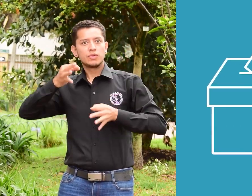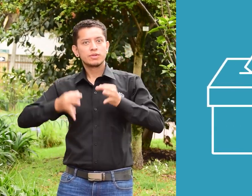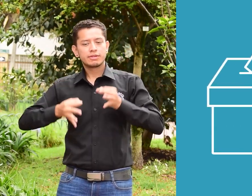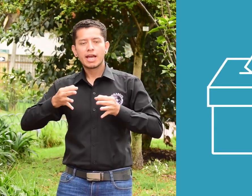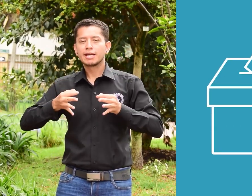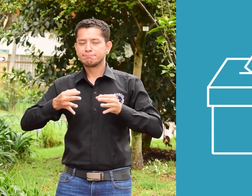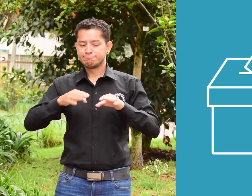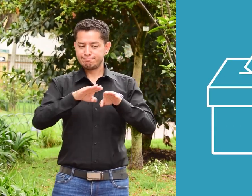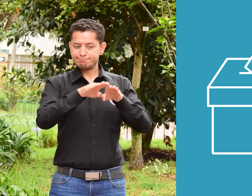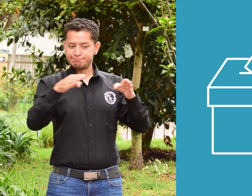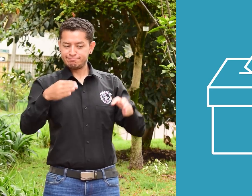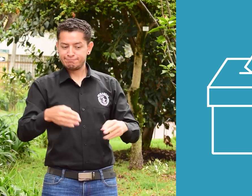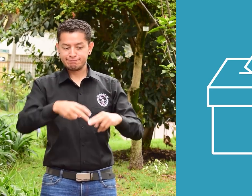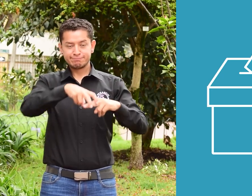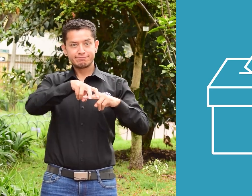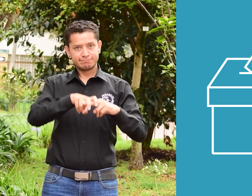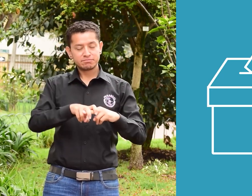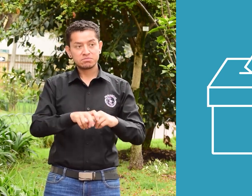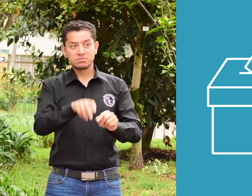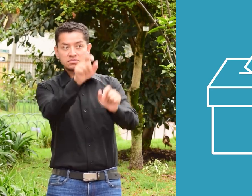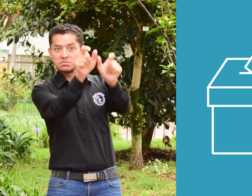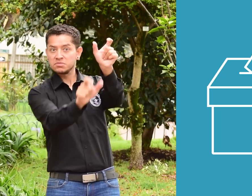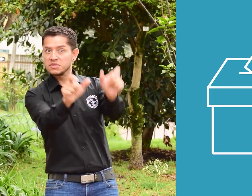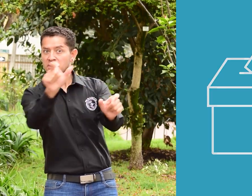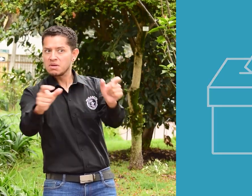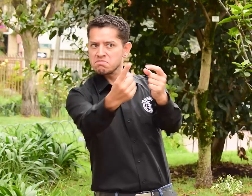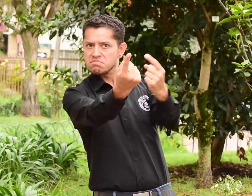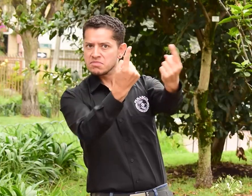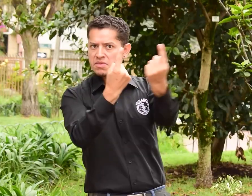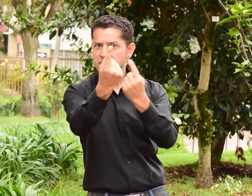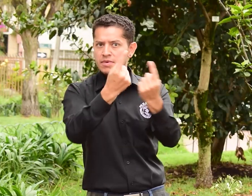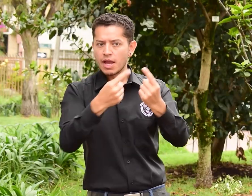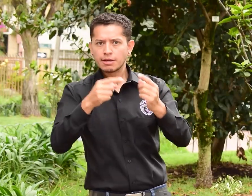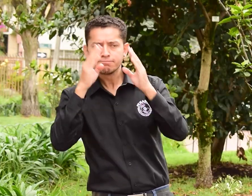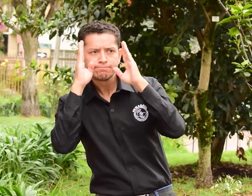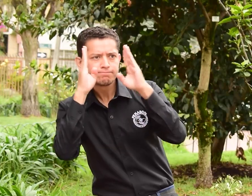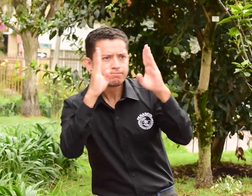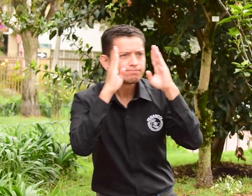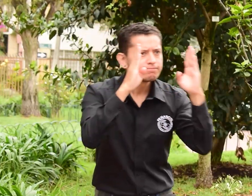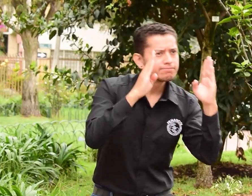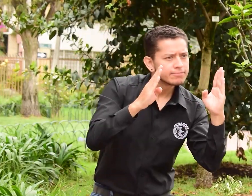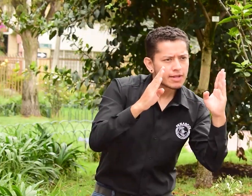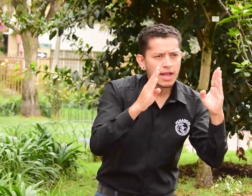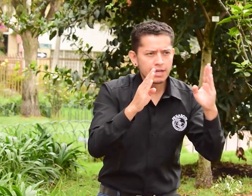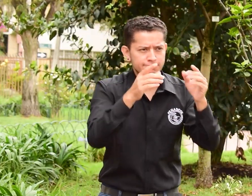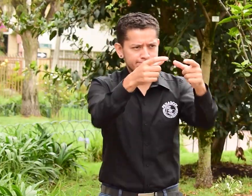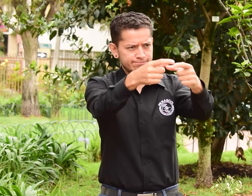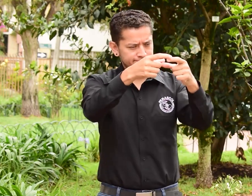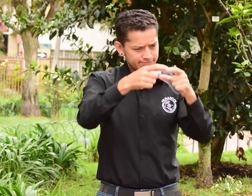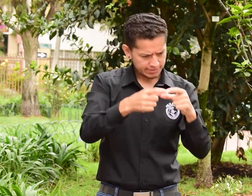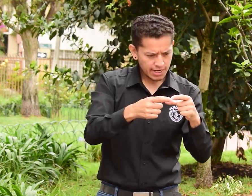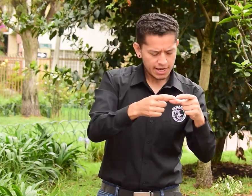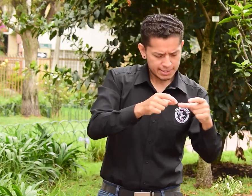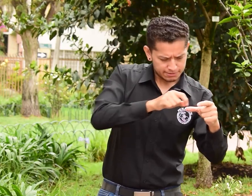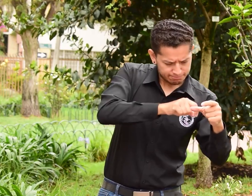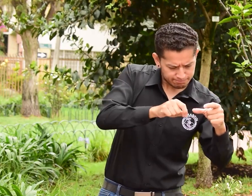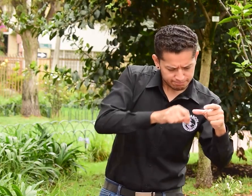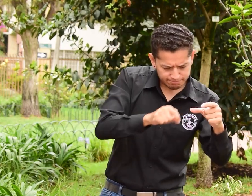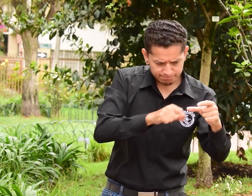votación para atender a los que van a votar, realizar la recepción de las personas y su verificación de la cédula